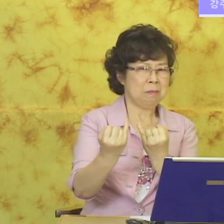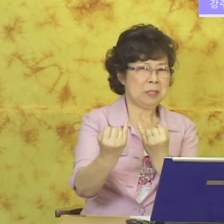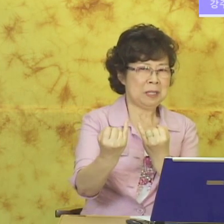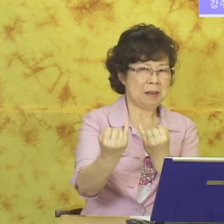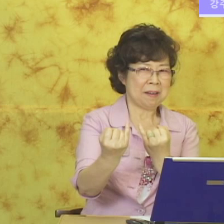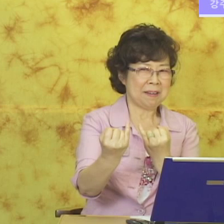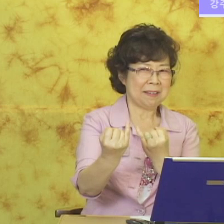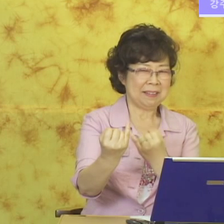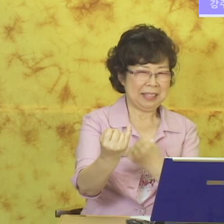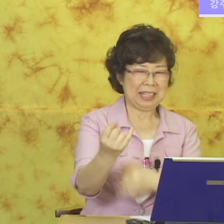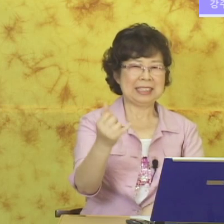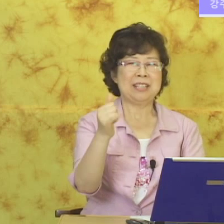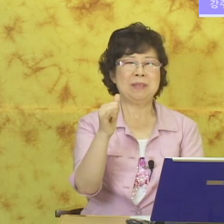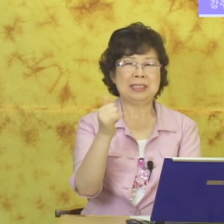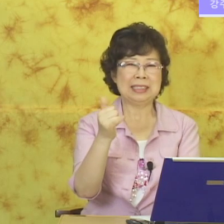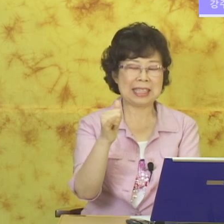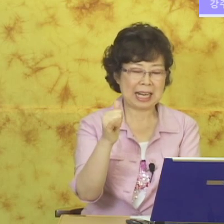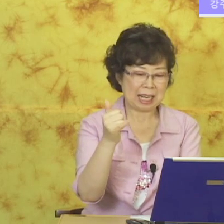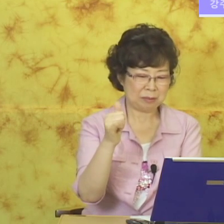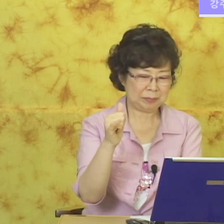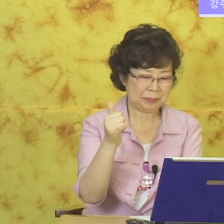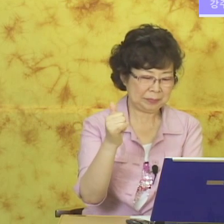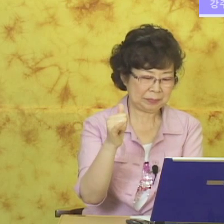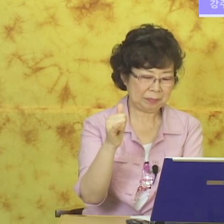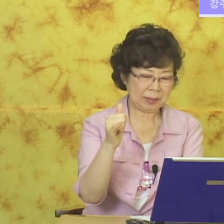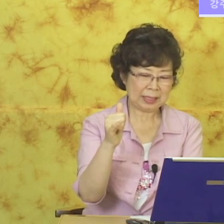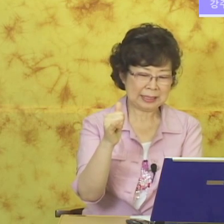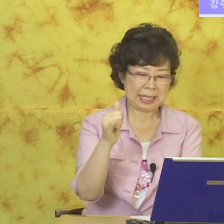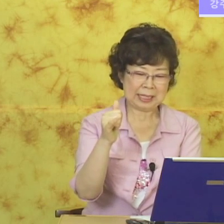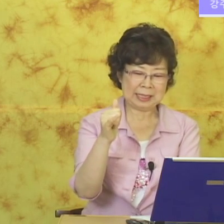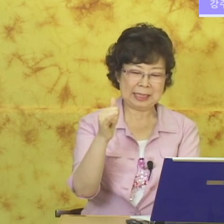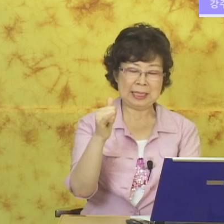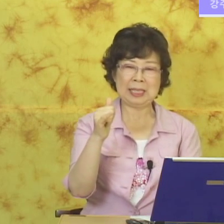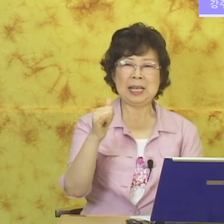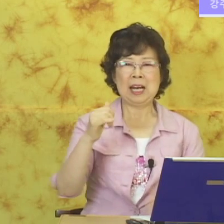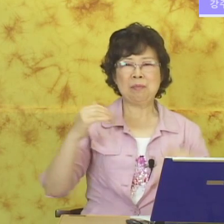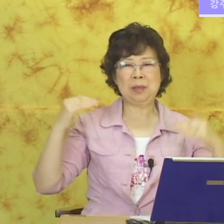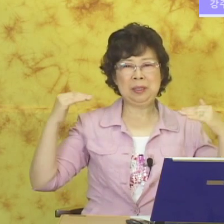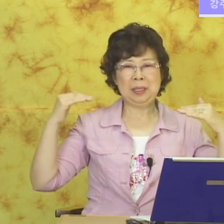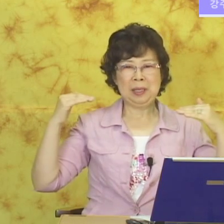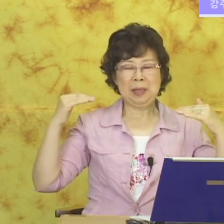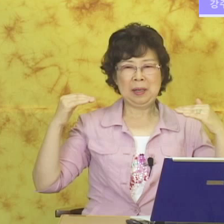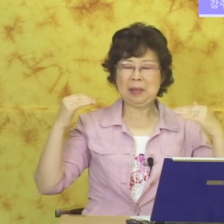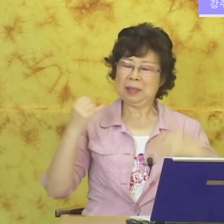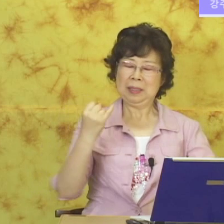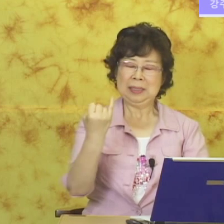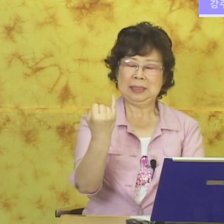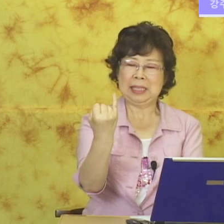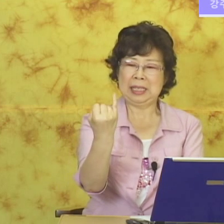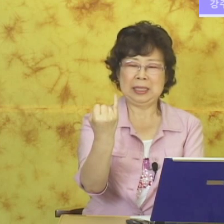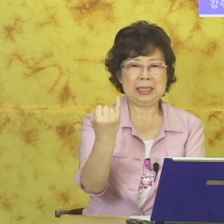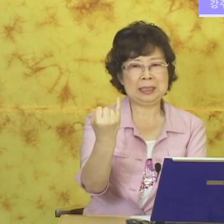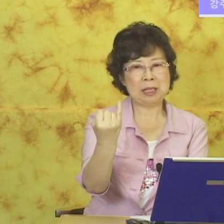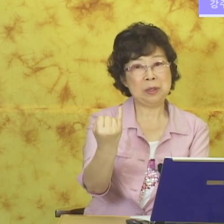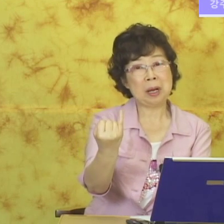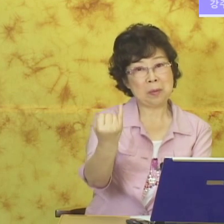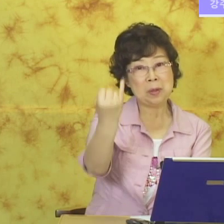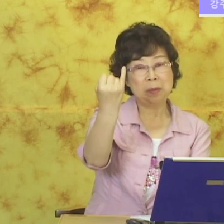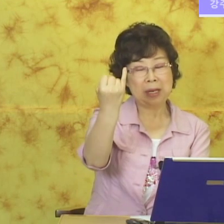미녀. 예. 자 이러면 사람. 자 이거를 한번 여자를 위로 한번 올려볼